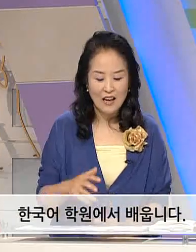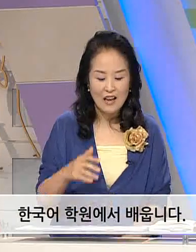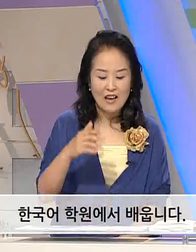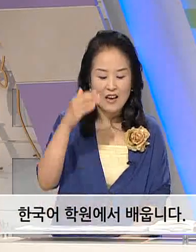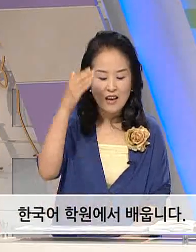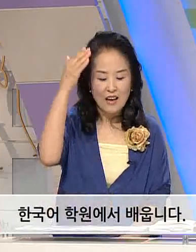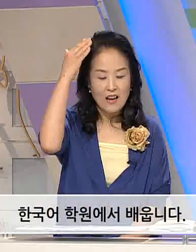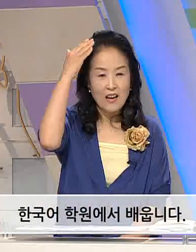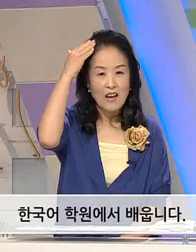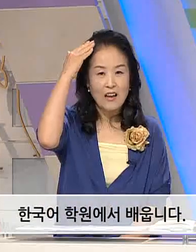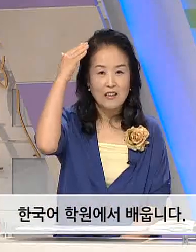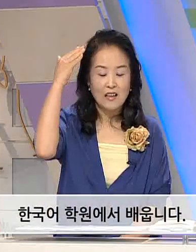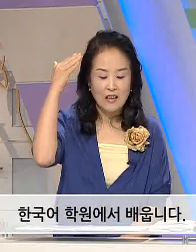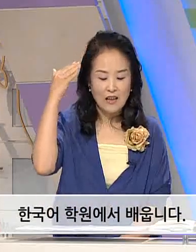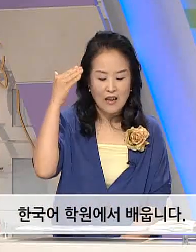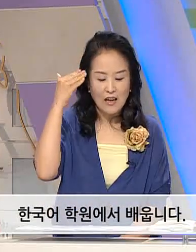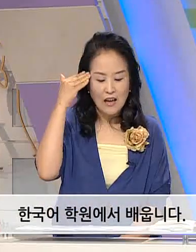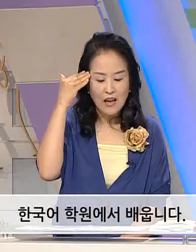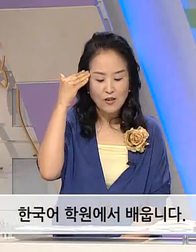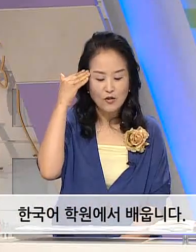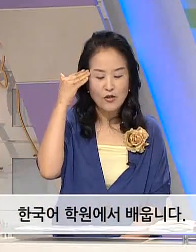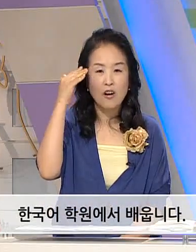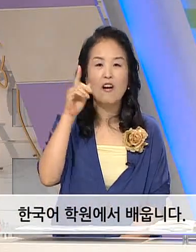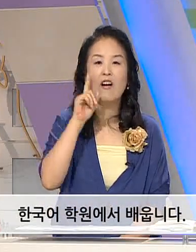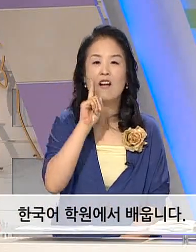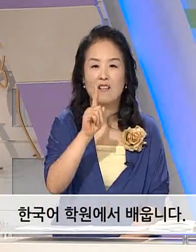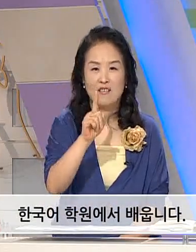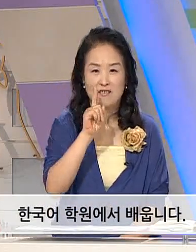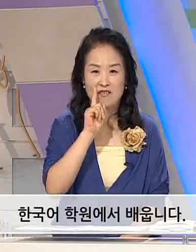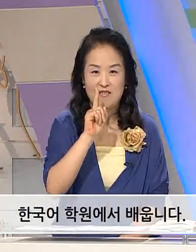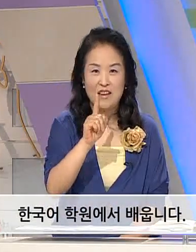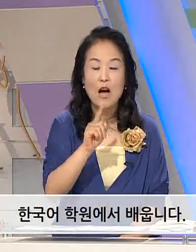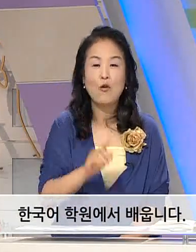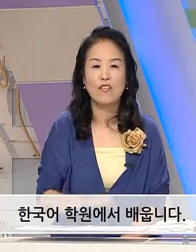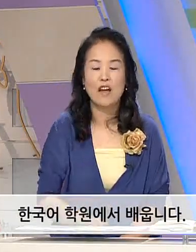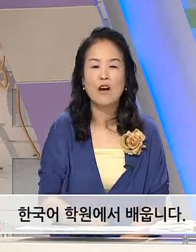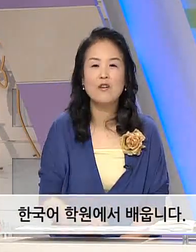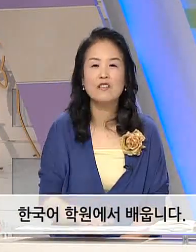한국어 학원 학원은